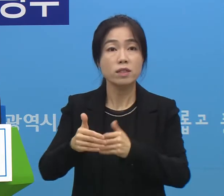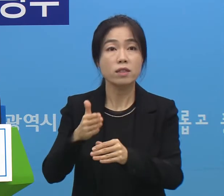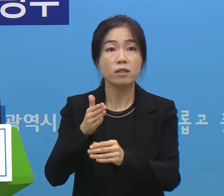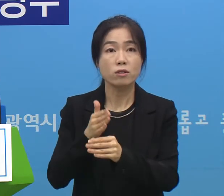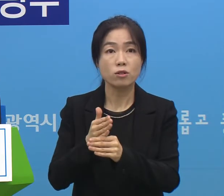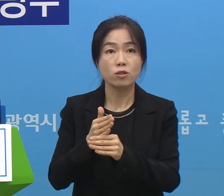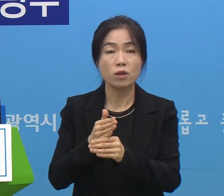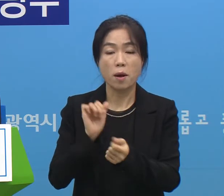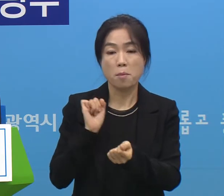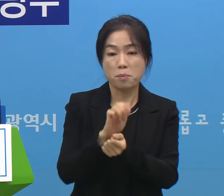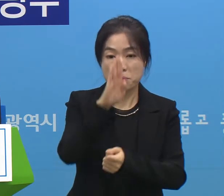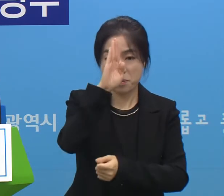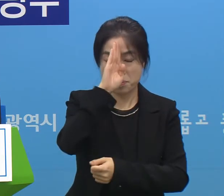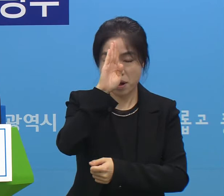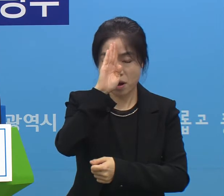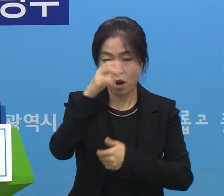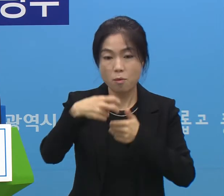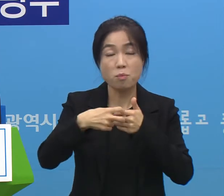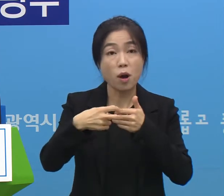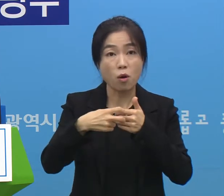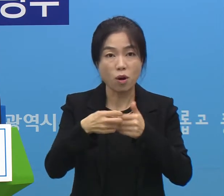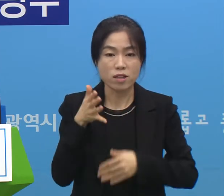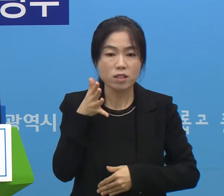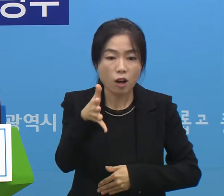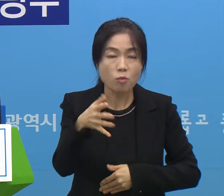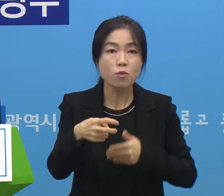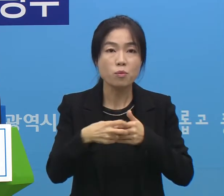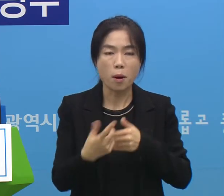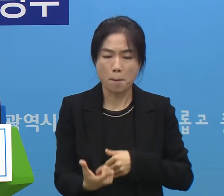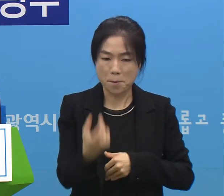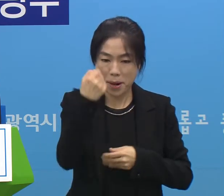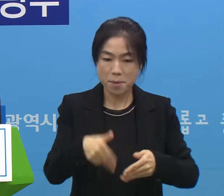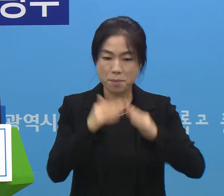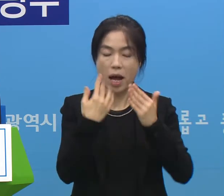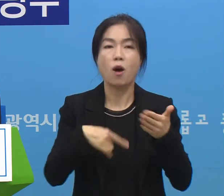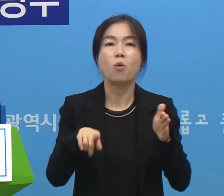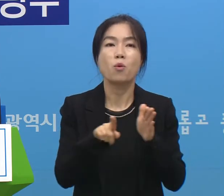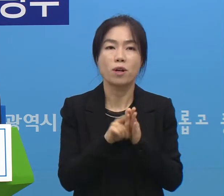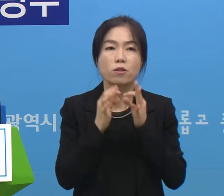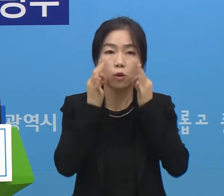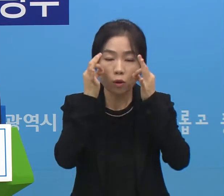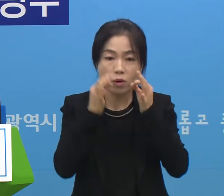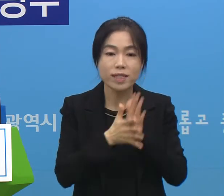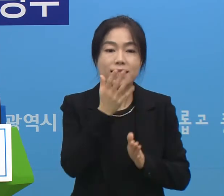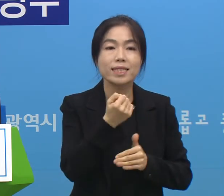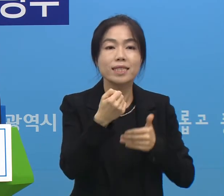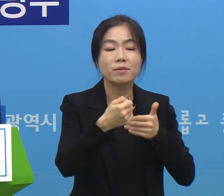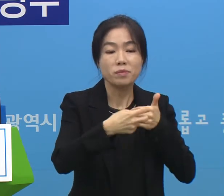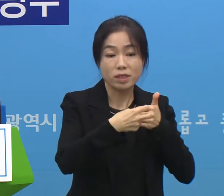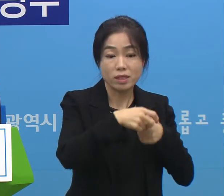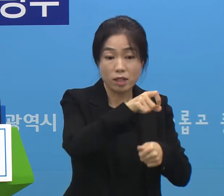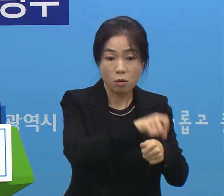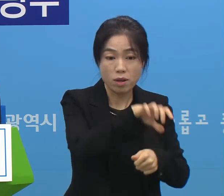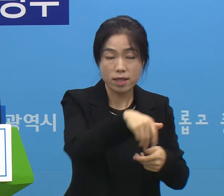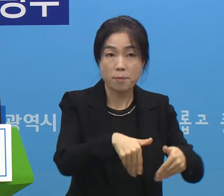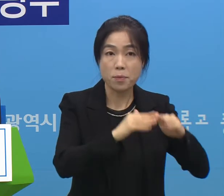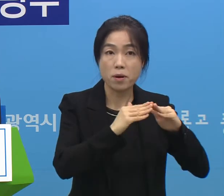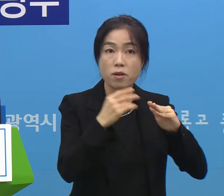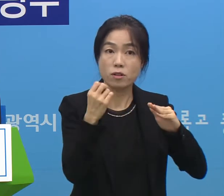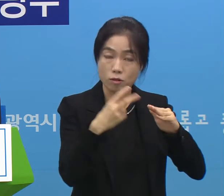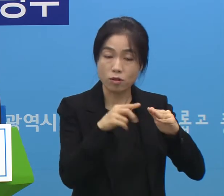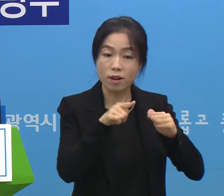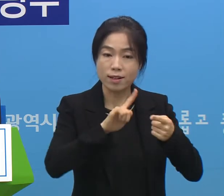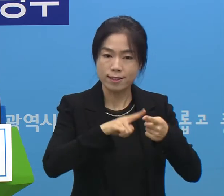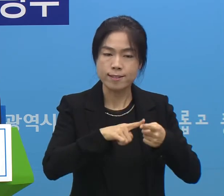있는 감염병 전문병원 내 조속한 중공 완공을 위해 노력할 것이고 또 실입 의료원에 대한 건립 또한